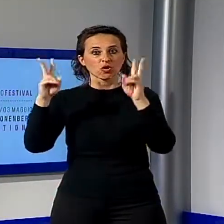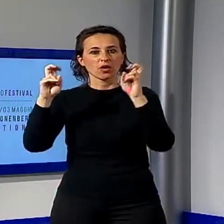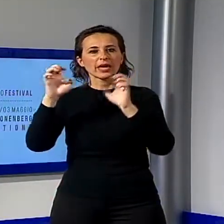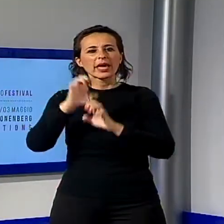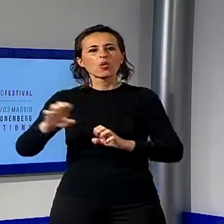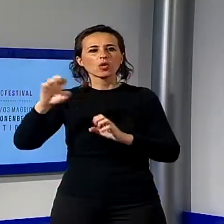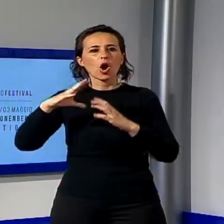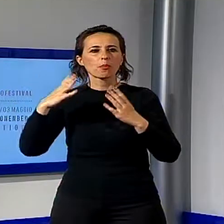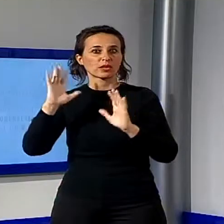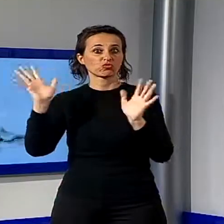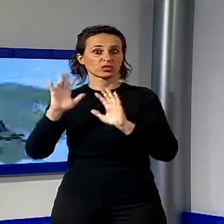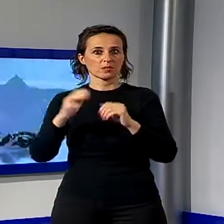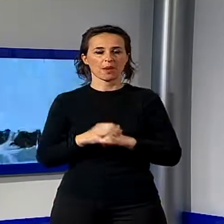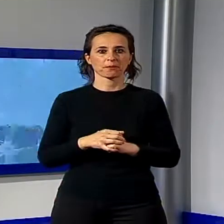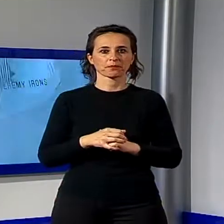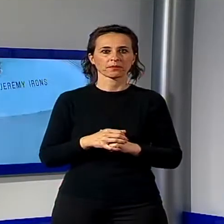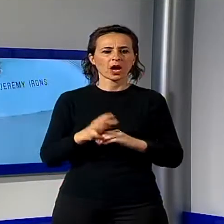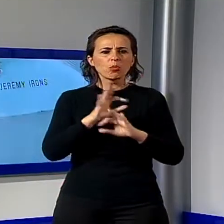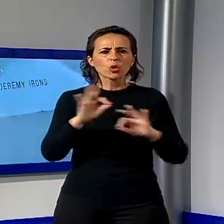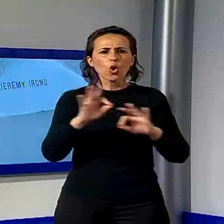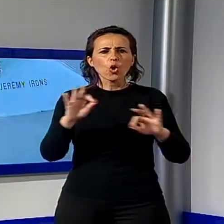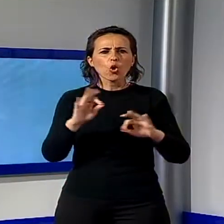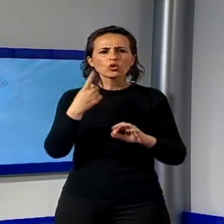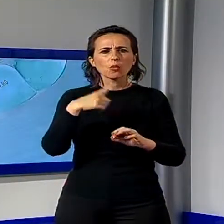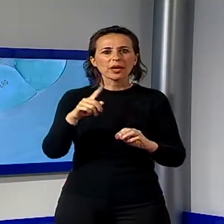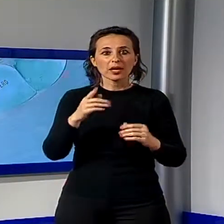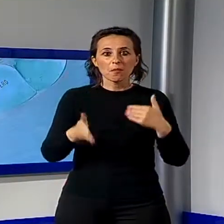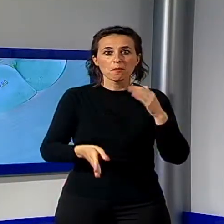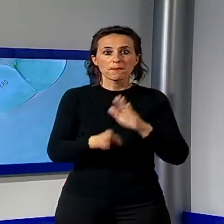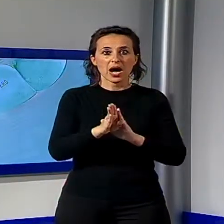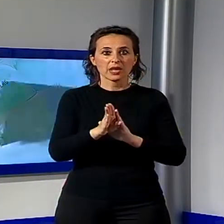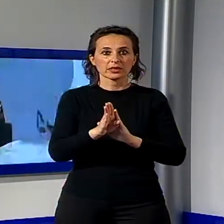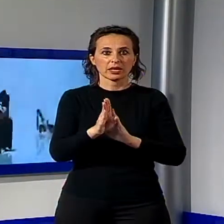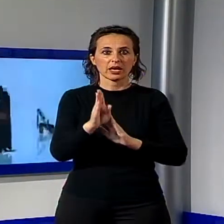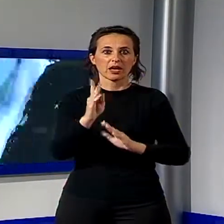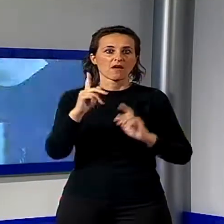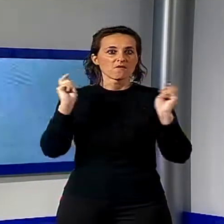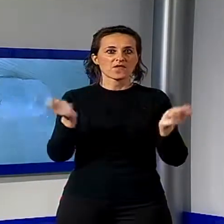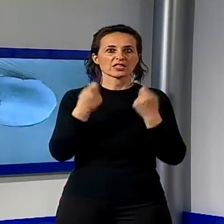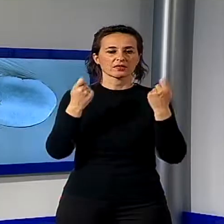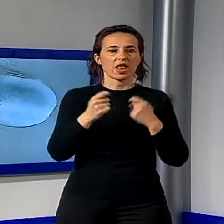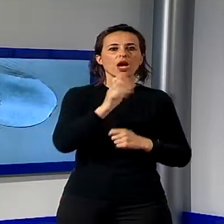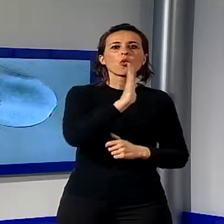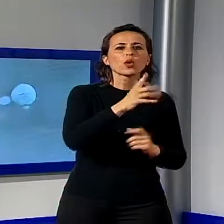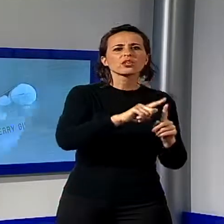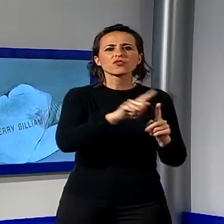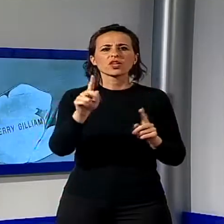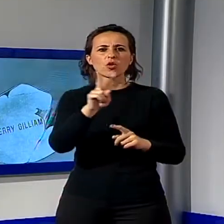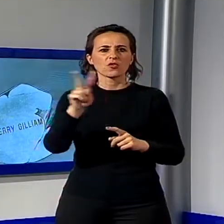settimana trasformerà la provincia di Lucca nella capitale internazionale del cinema. Dal 15 al 22 marzo il Lucca Film Festival è